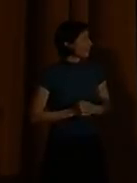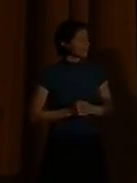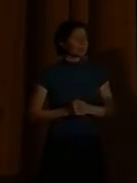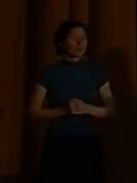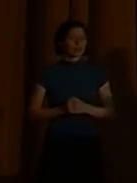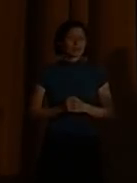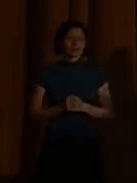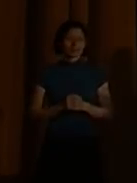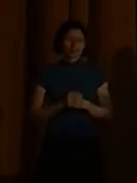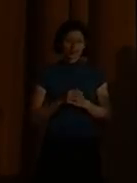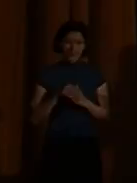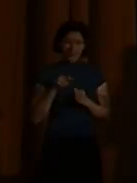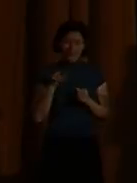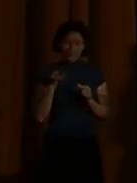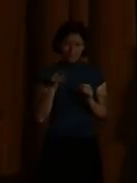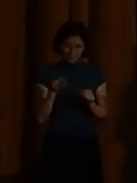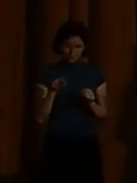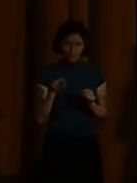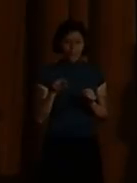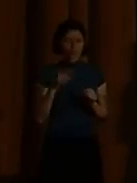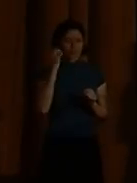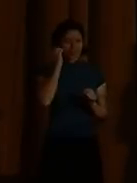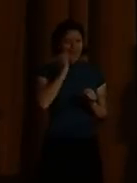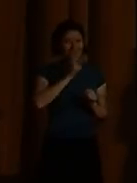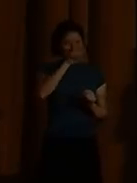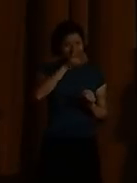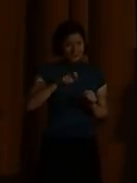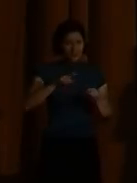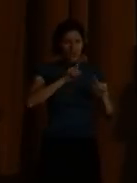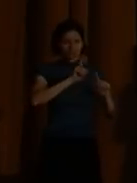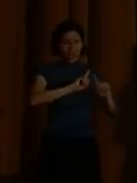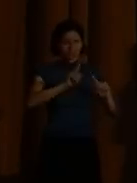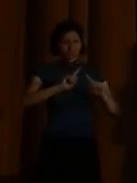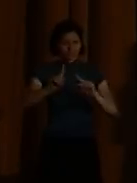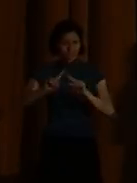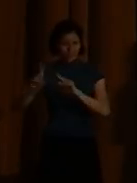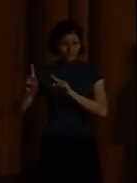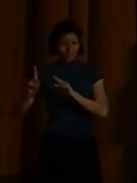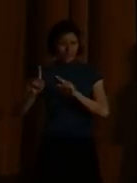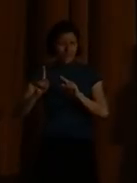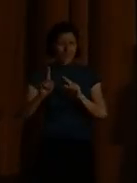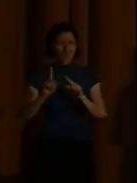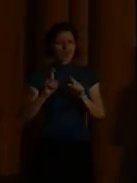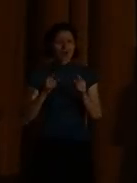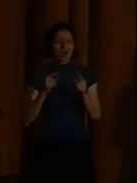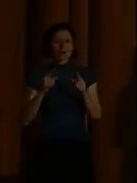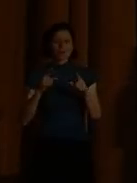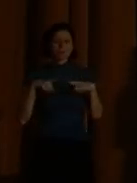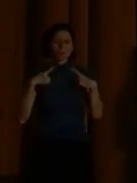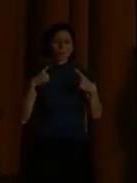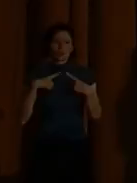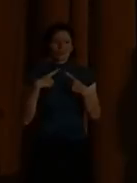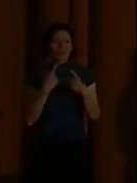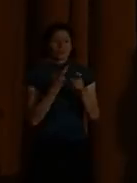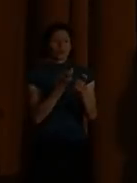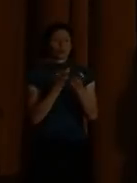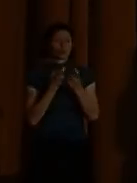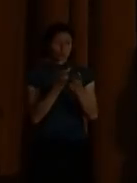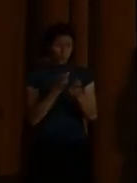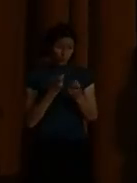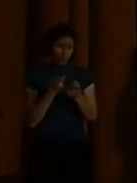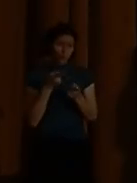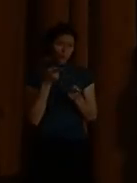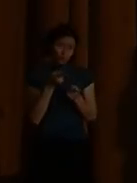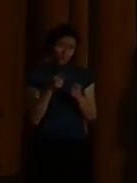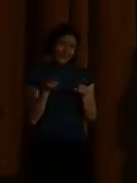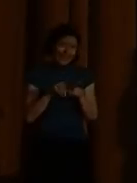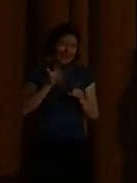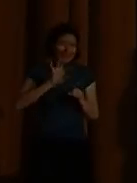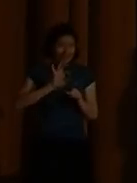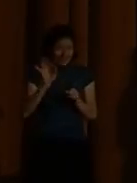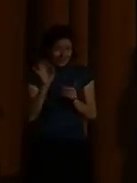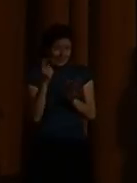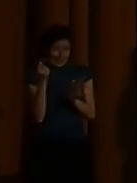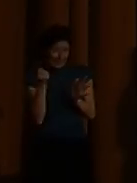spezielle